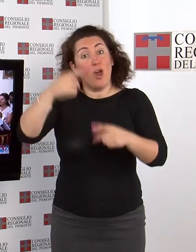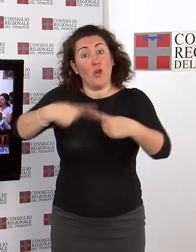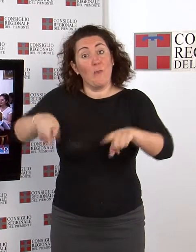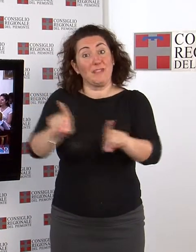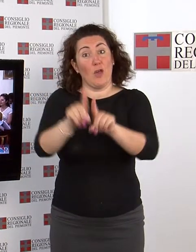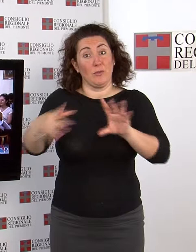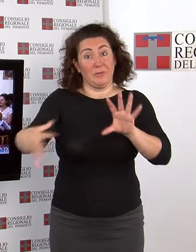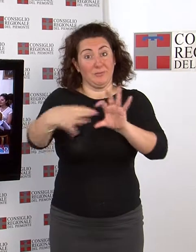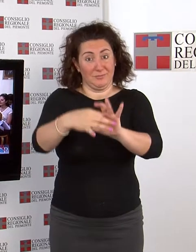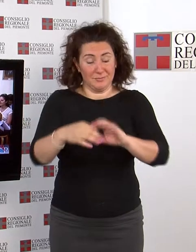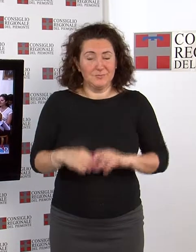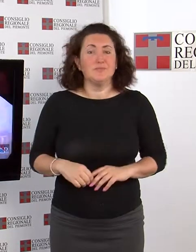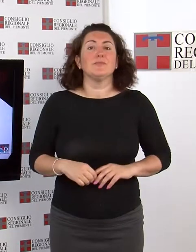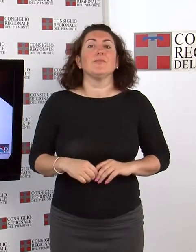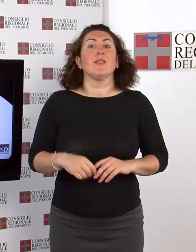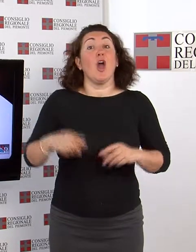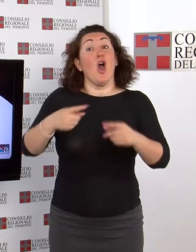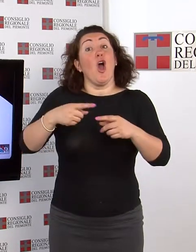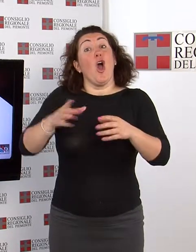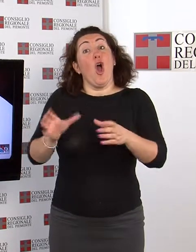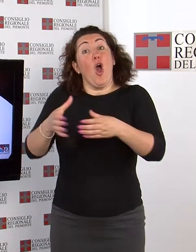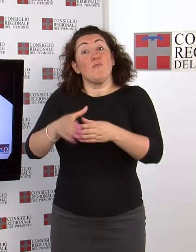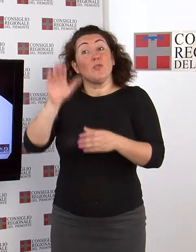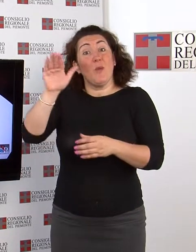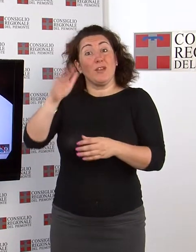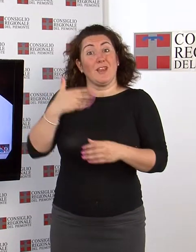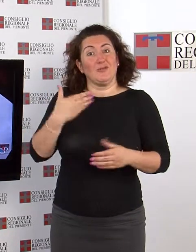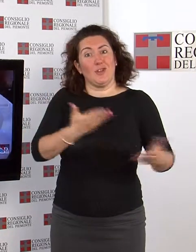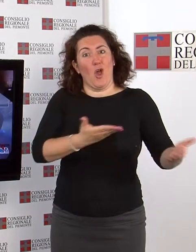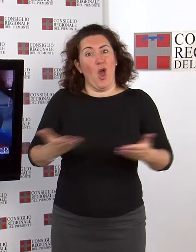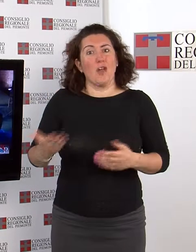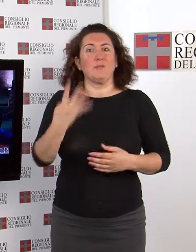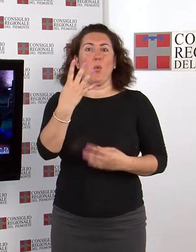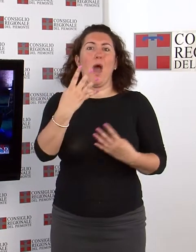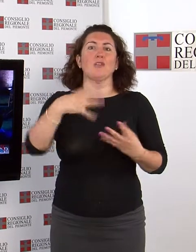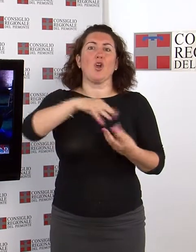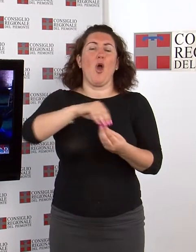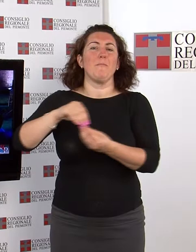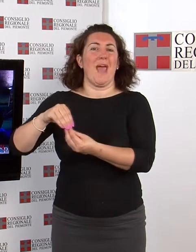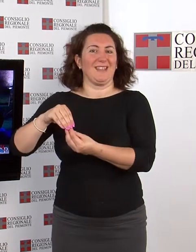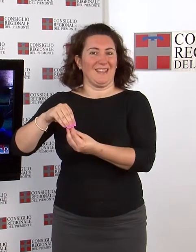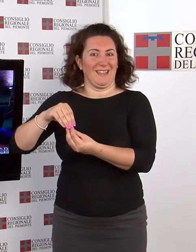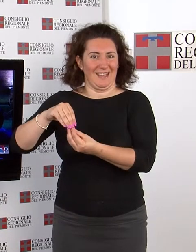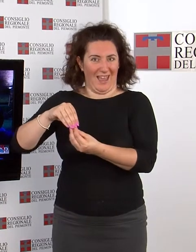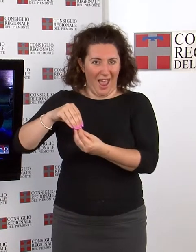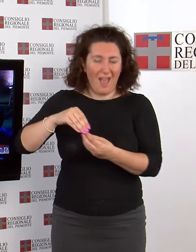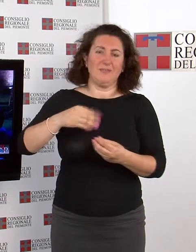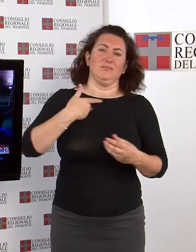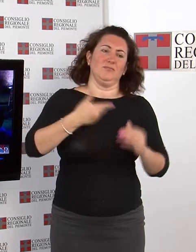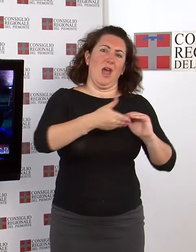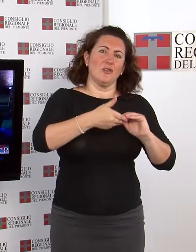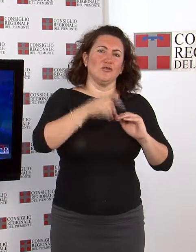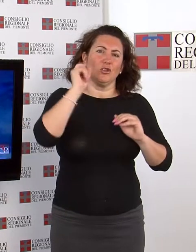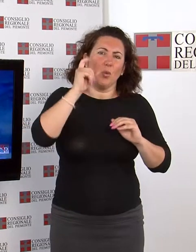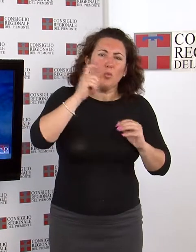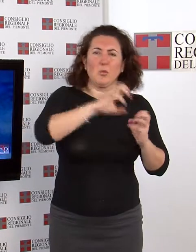comuni montani che ospitano gli spettacoli delle quattro compagnie Assemblea Teatro, Accademia dei Folli, Associazione Culturale Tecné e Compagnia